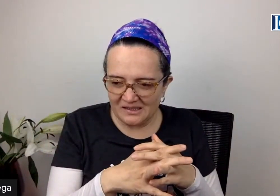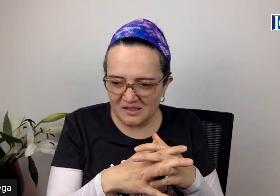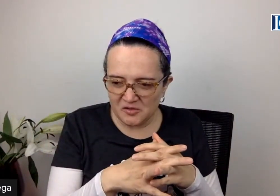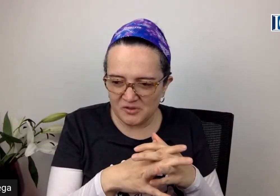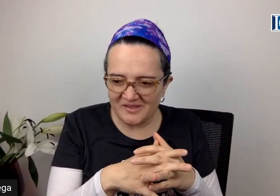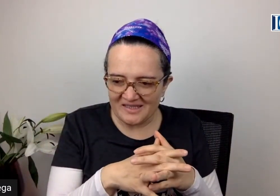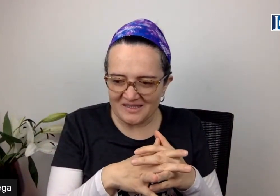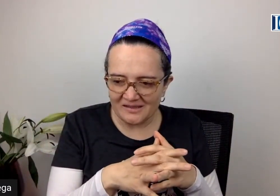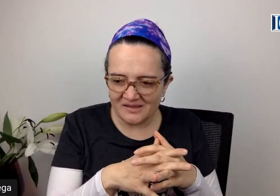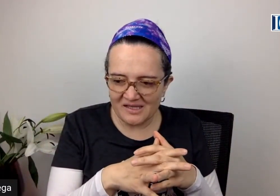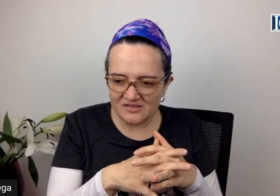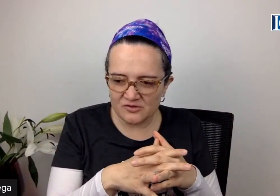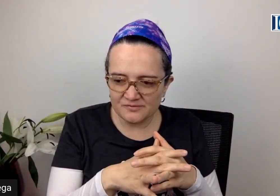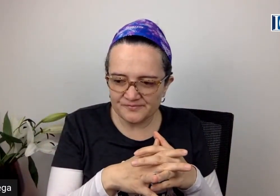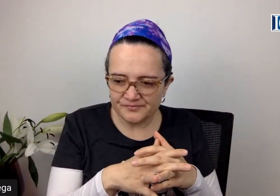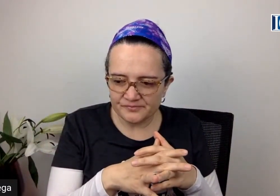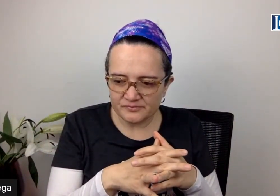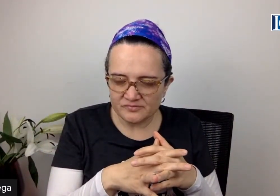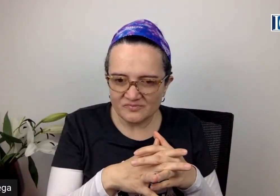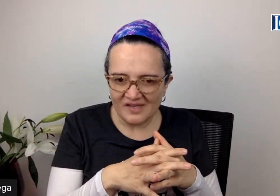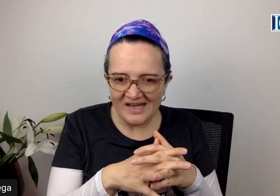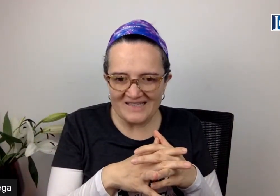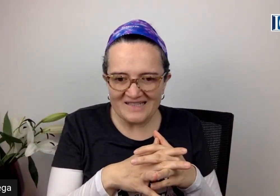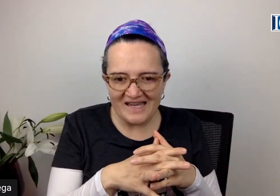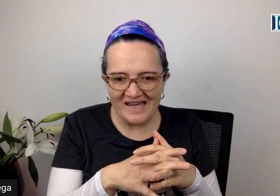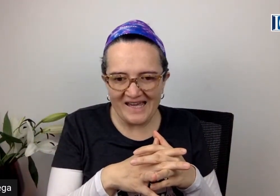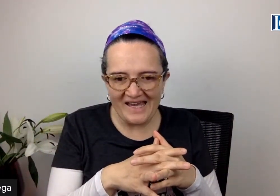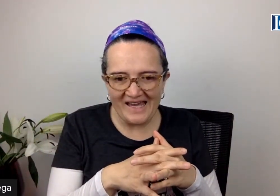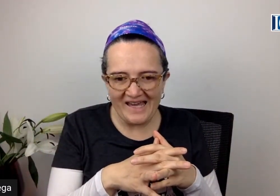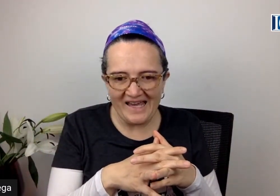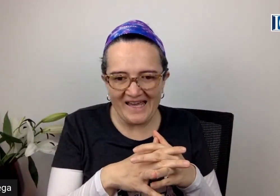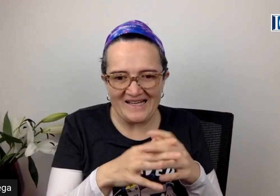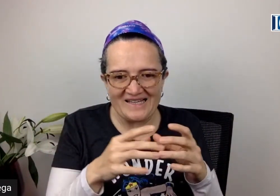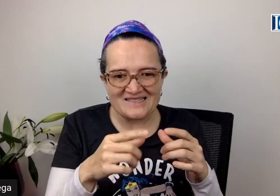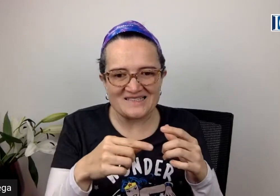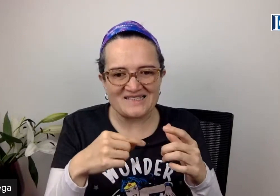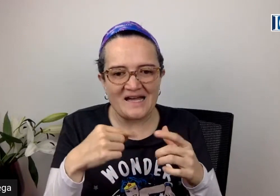lo interesante de esto es que el que se está,